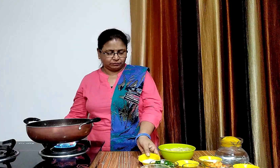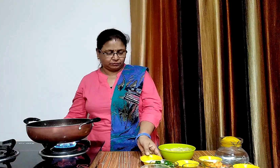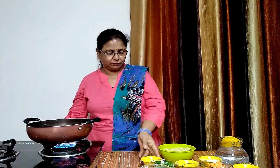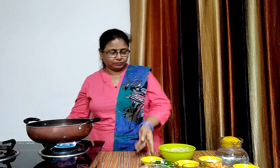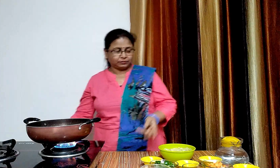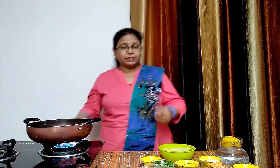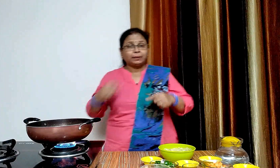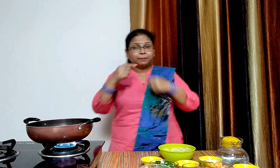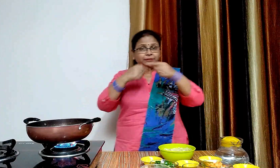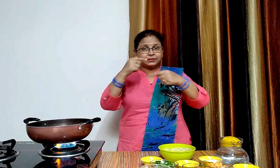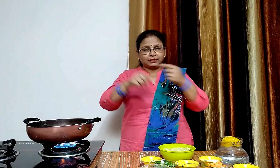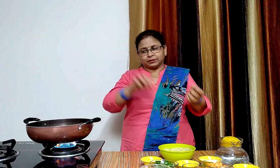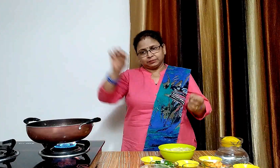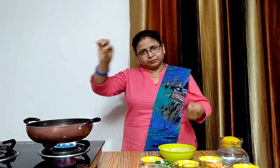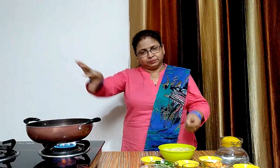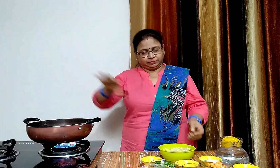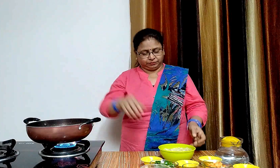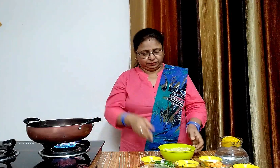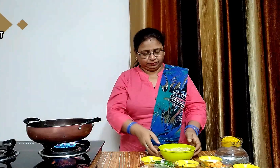और देड़ का पास्ता डाल कर मिला लेंगे